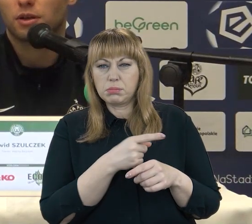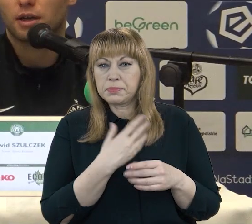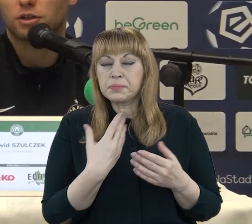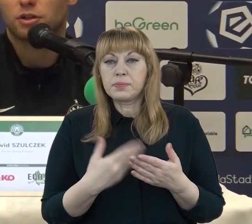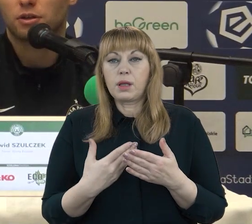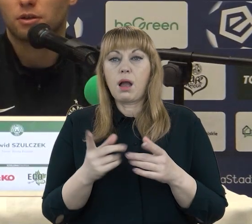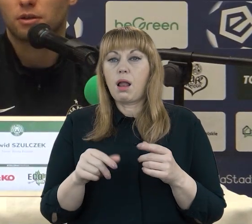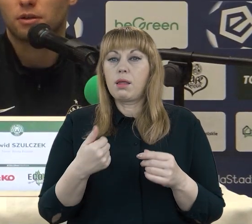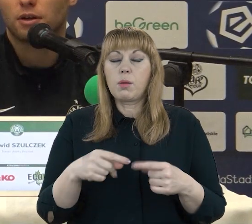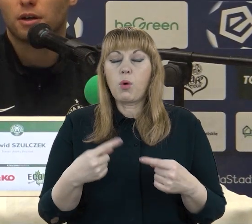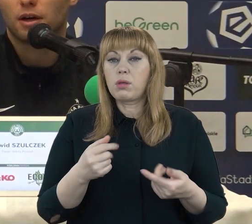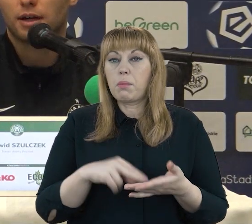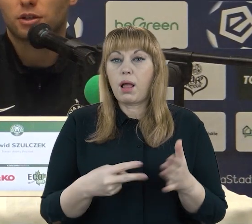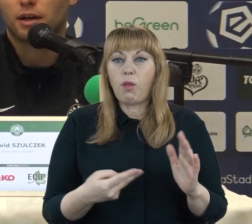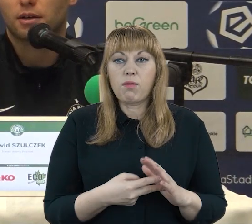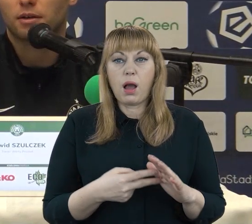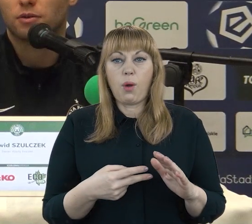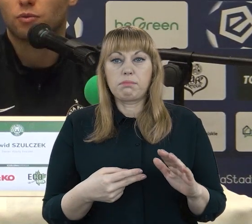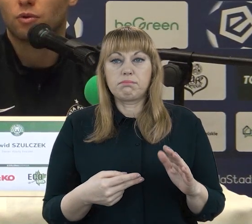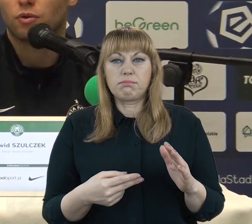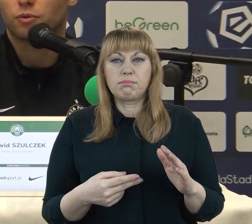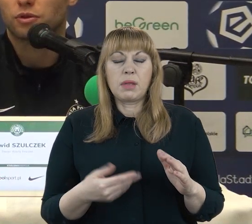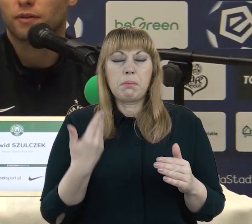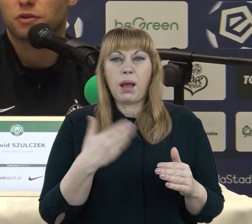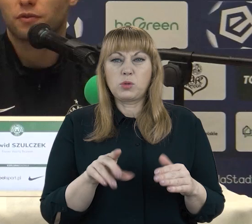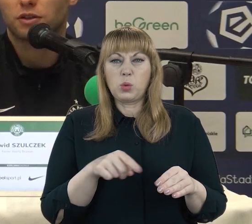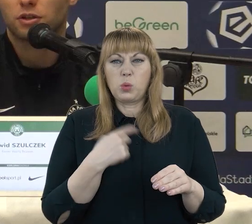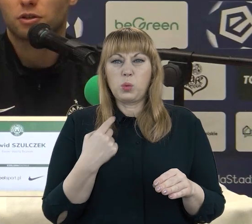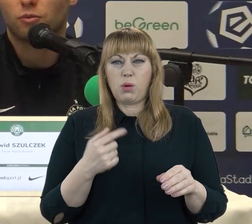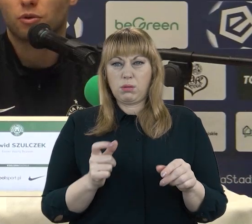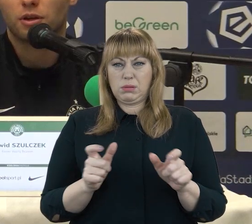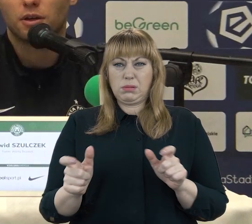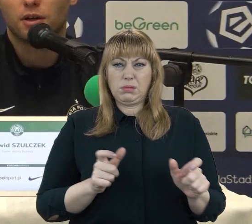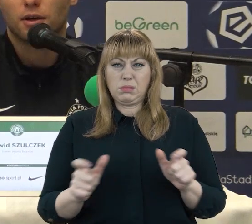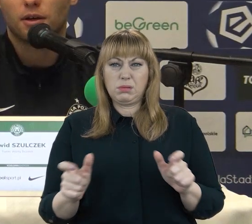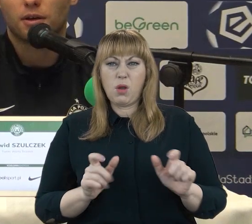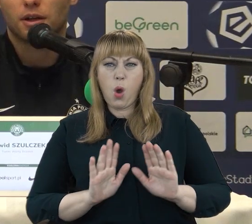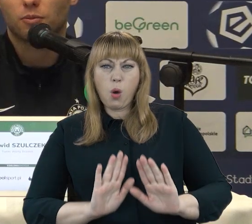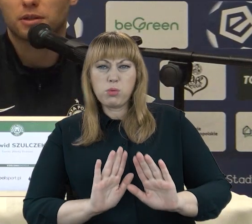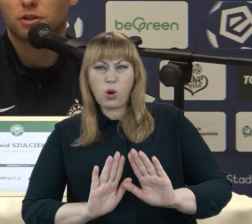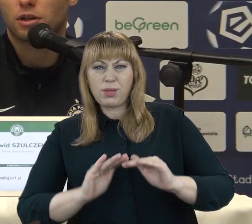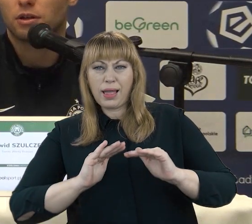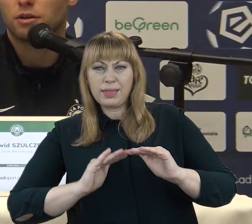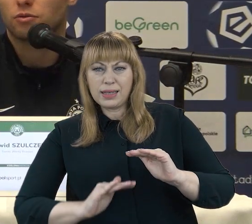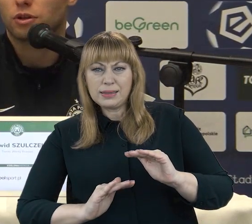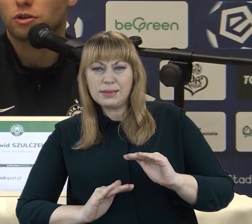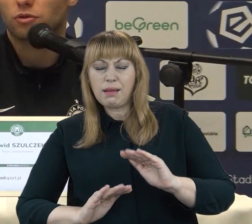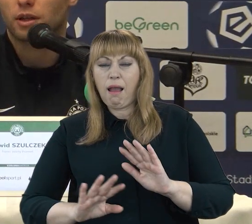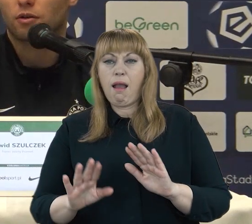aż, aż tak długo pozostawać w fazie niskiej obrony, natomiast jeżeli drużynę się czuła tak